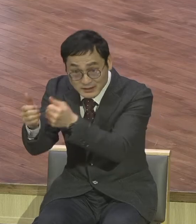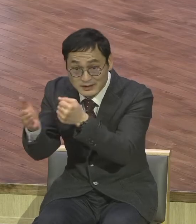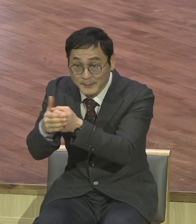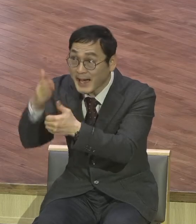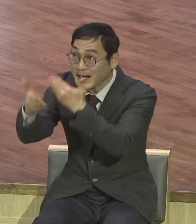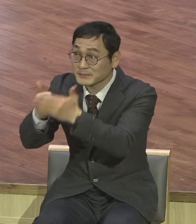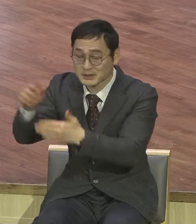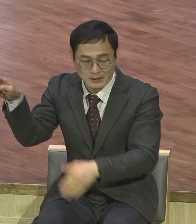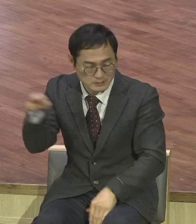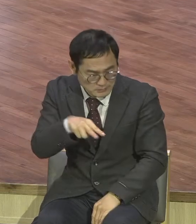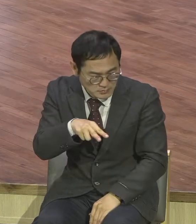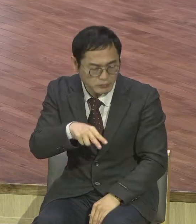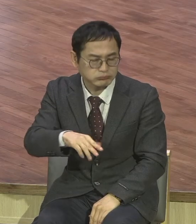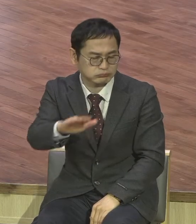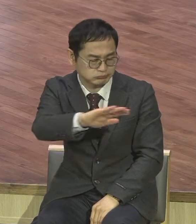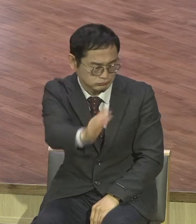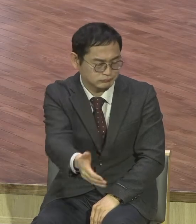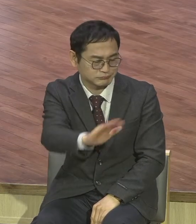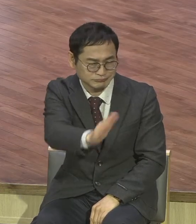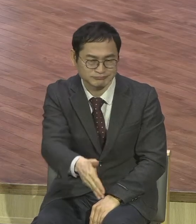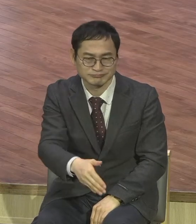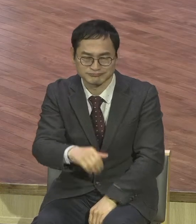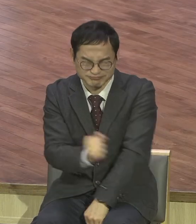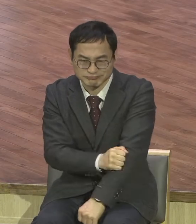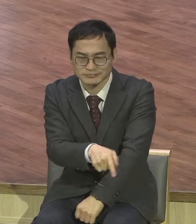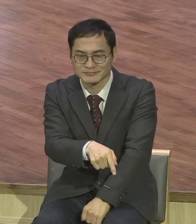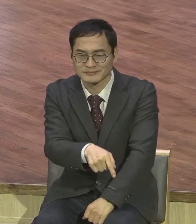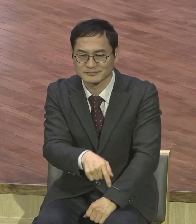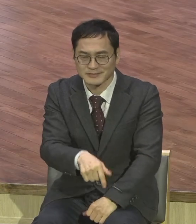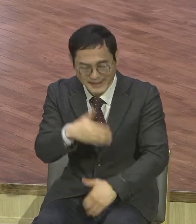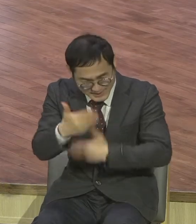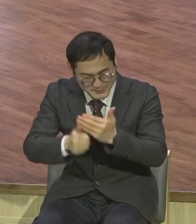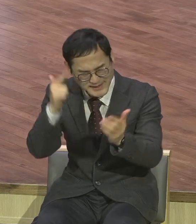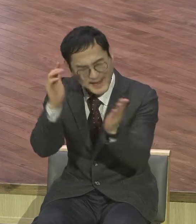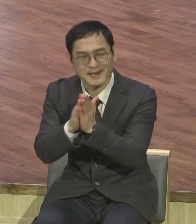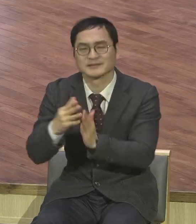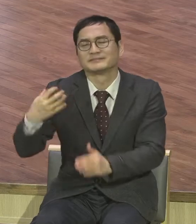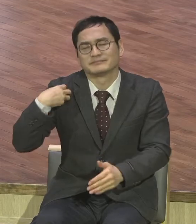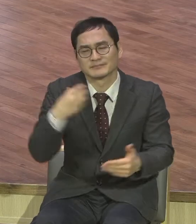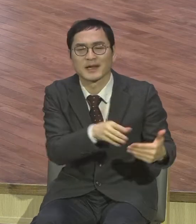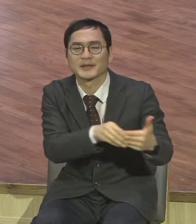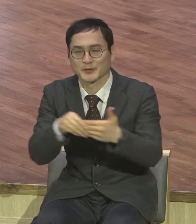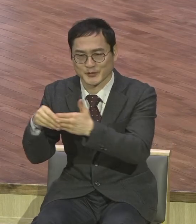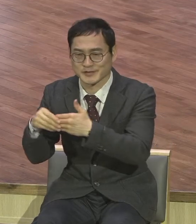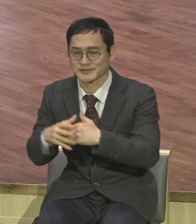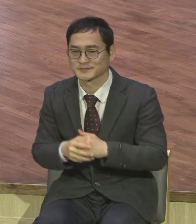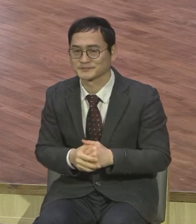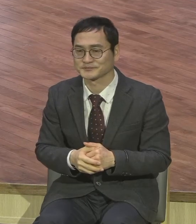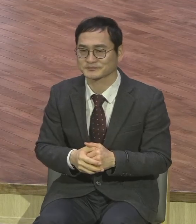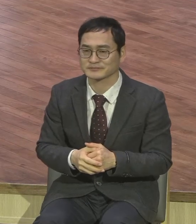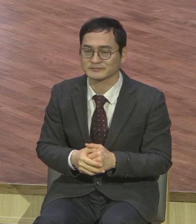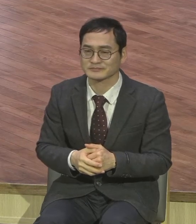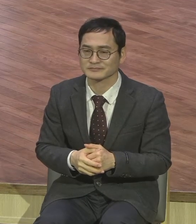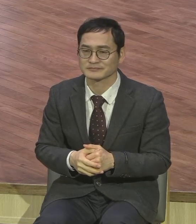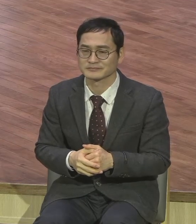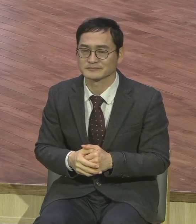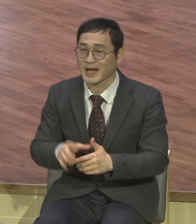절대 실패한 게 없어요. 삶이 다릅니다. 교회를 다니던 말씀 책임을 안 하니까 재미가 없지. 지루하지.